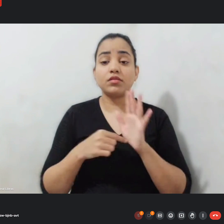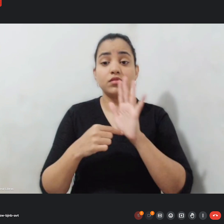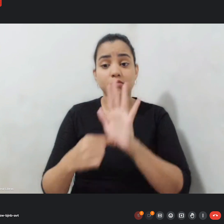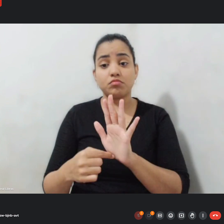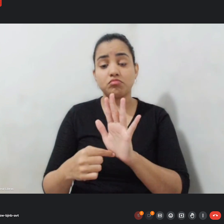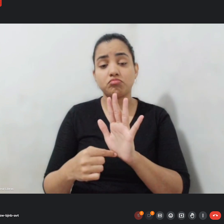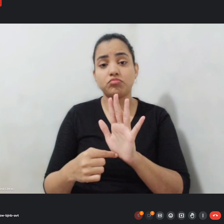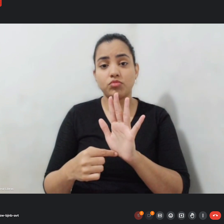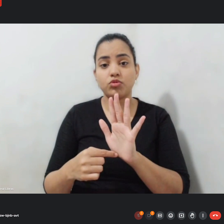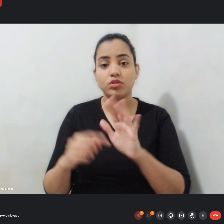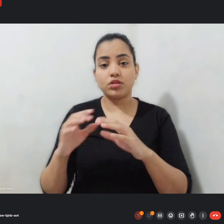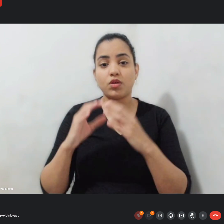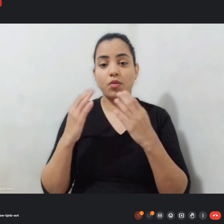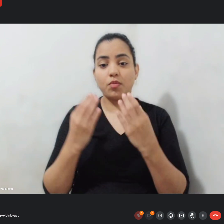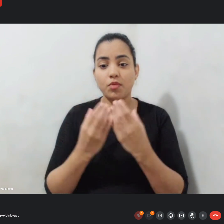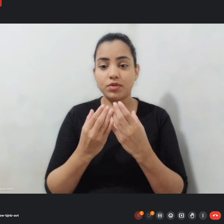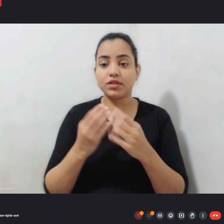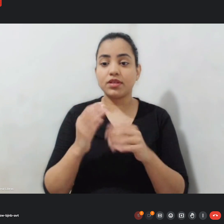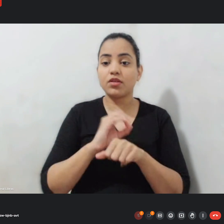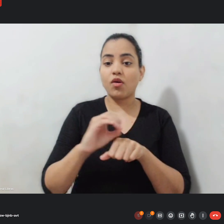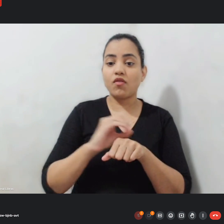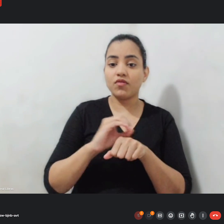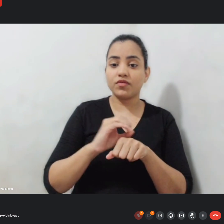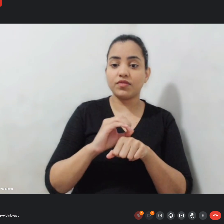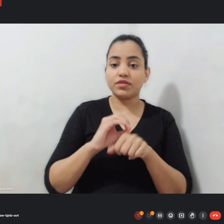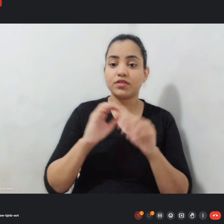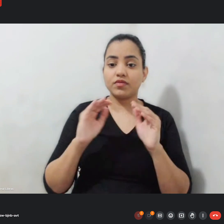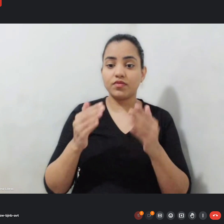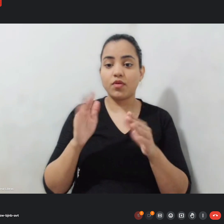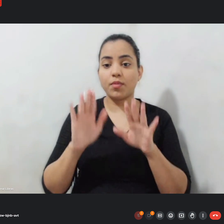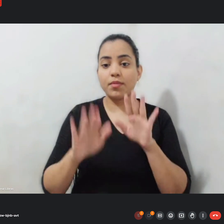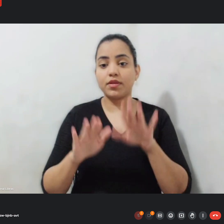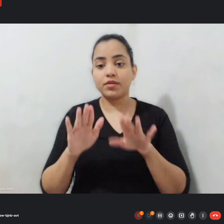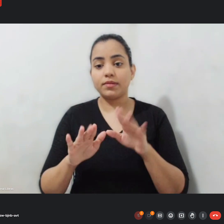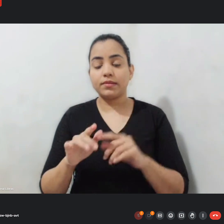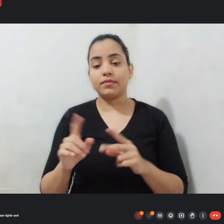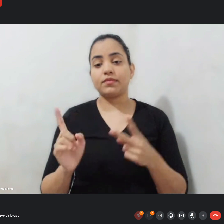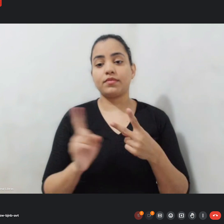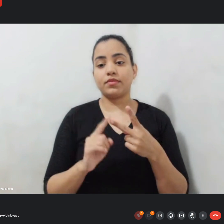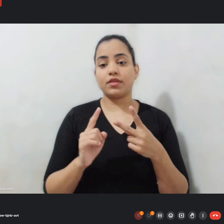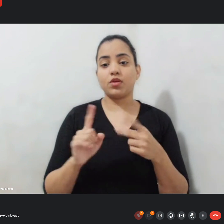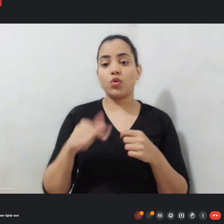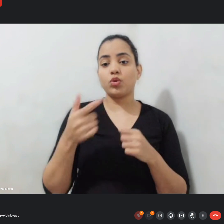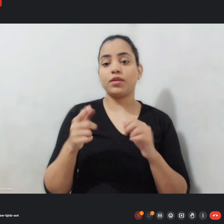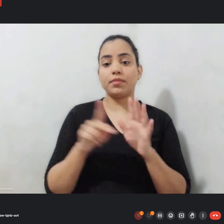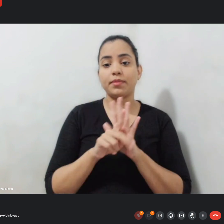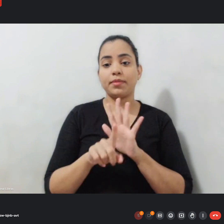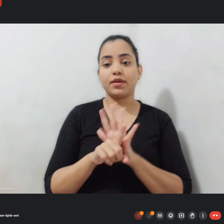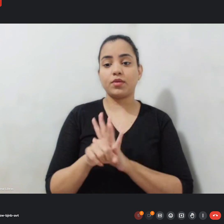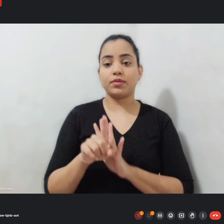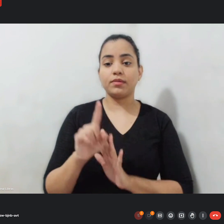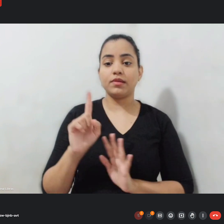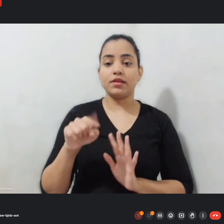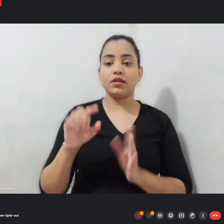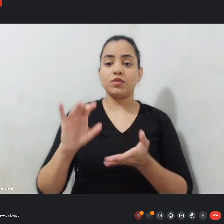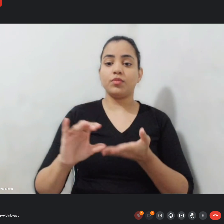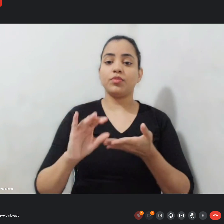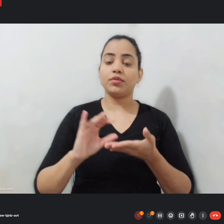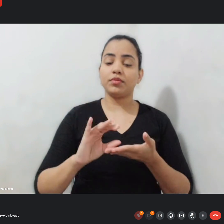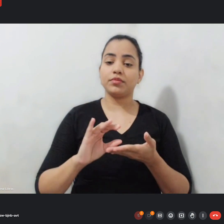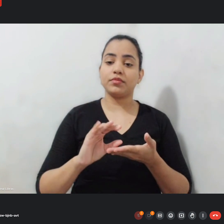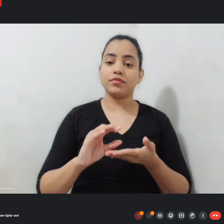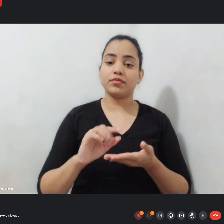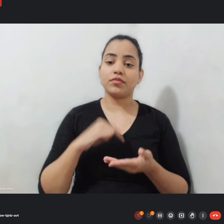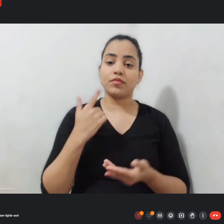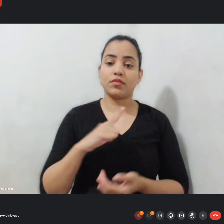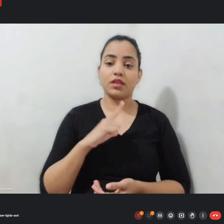formar novas percussonistas a segunda parte minha é sobre a questão do prêmio né nós tivemos também um prêmio